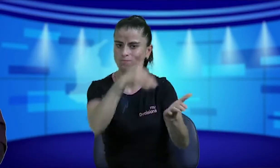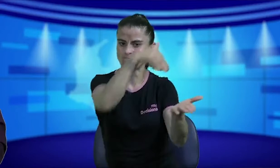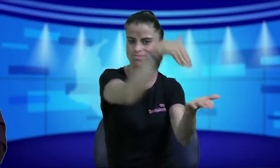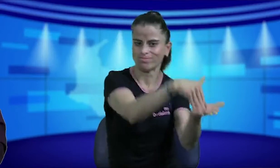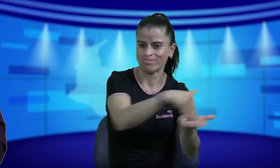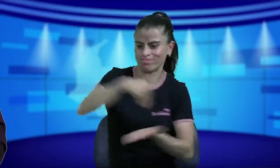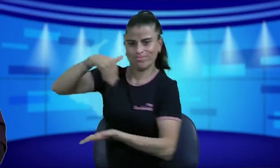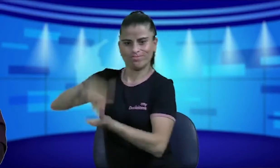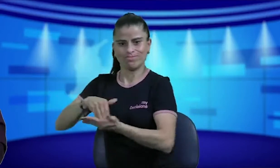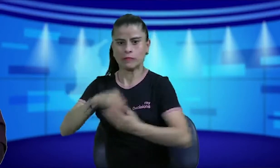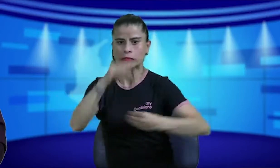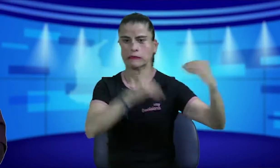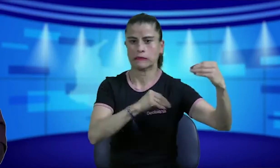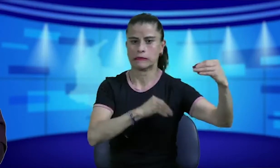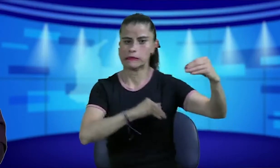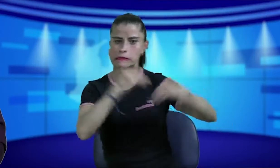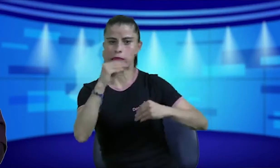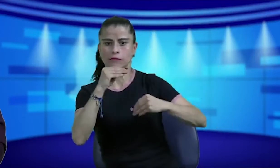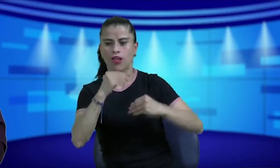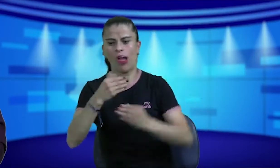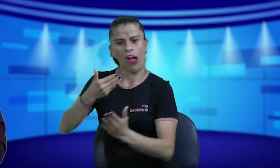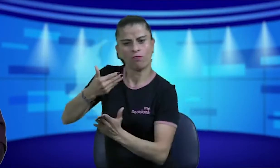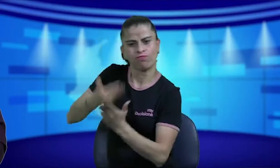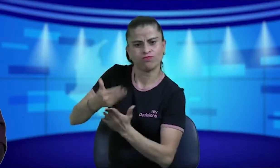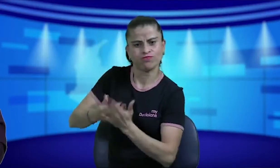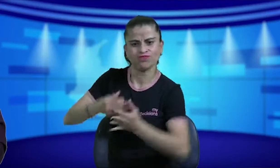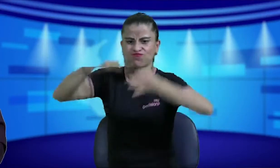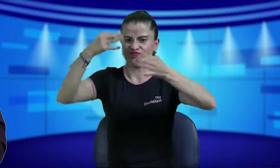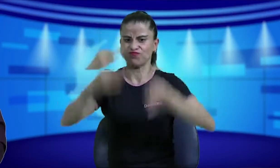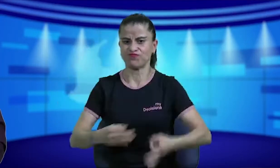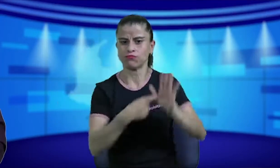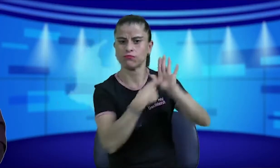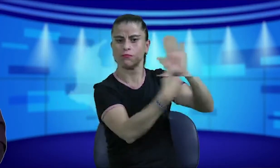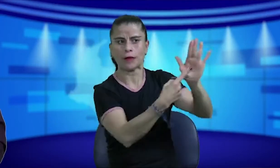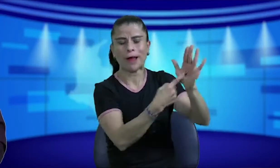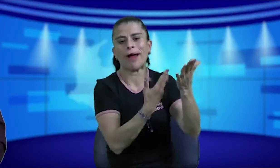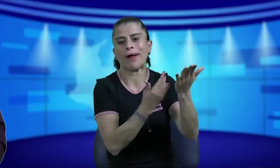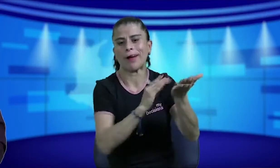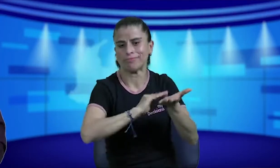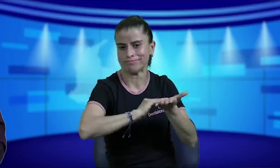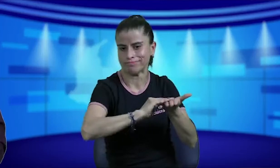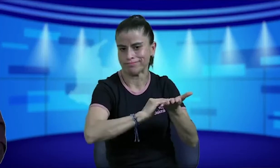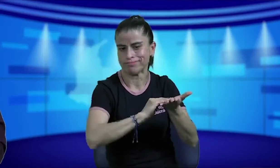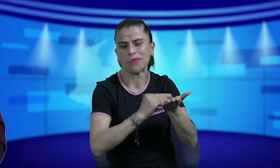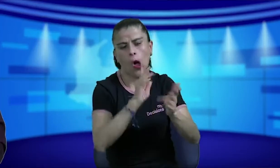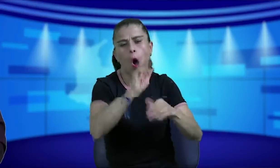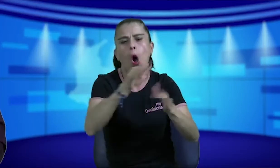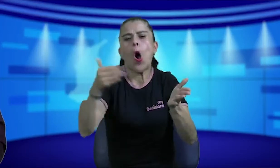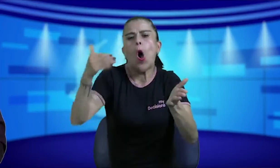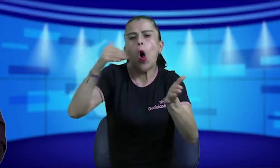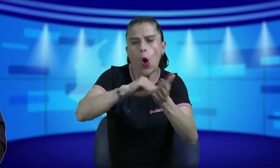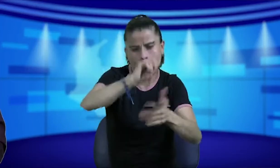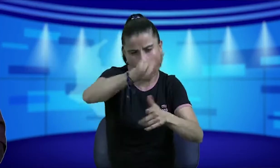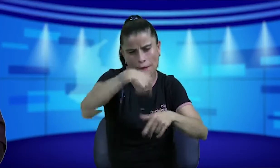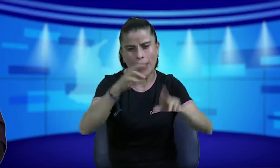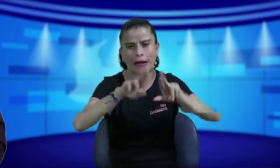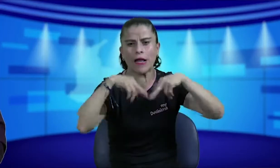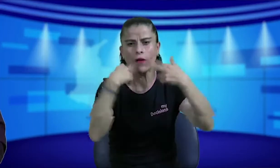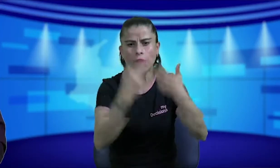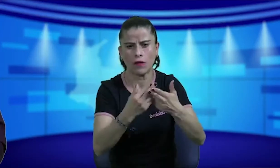continuó pues cada uno tenía una postura unos desacuerdos tenemos unos argumentos los cuales se mostraron y pues nos